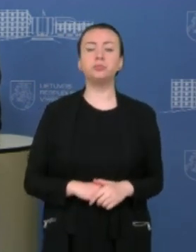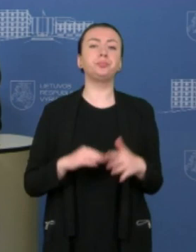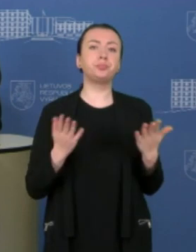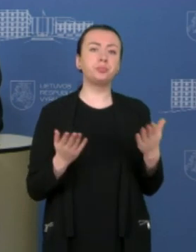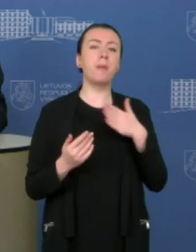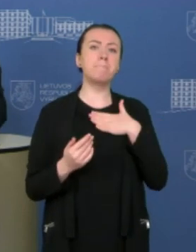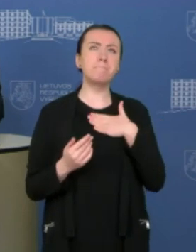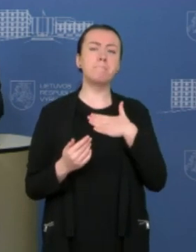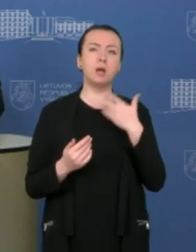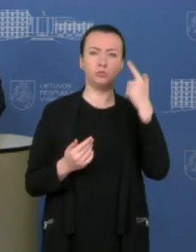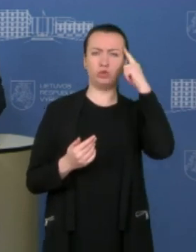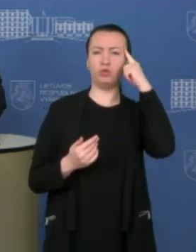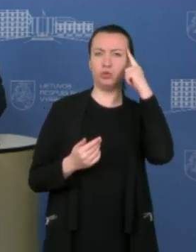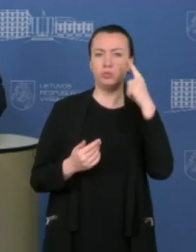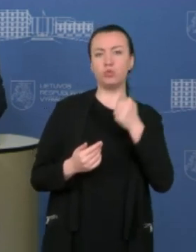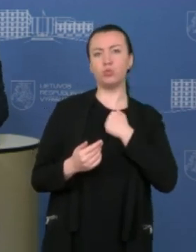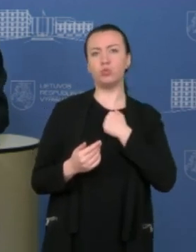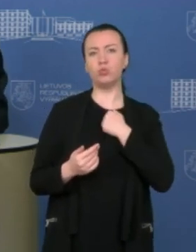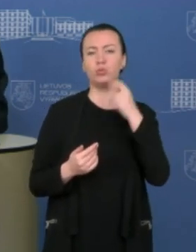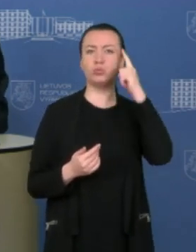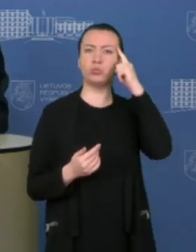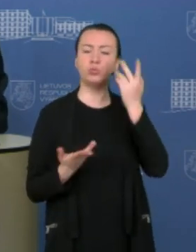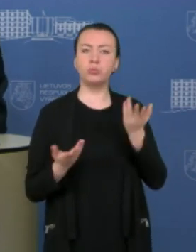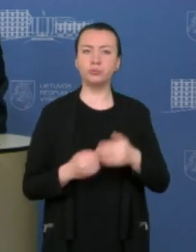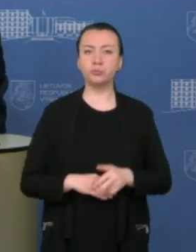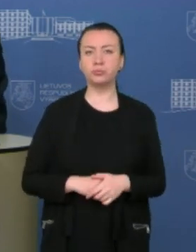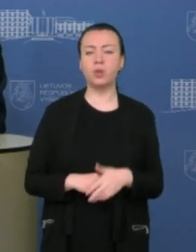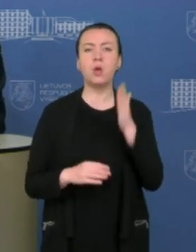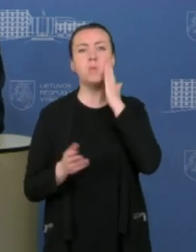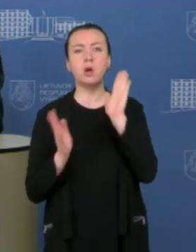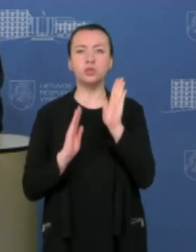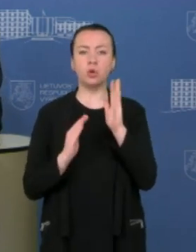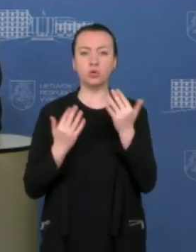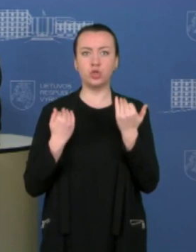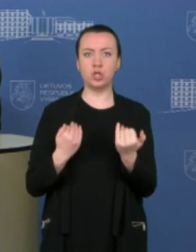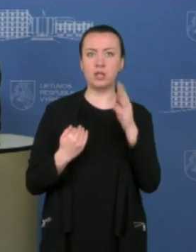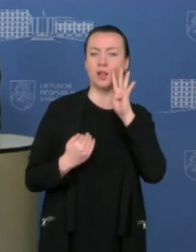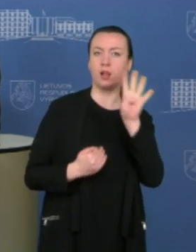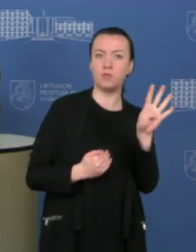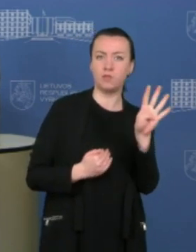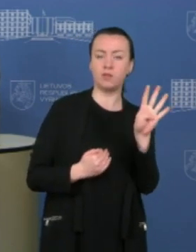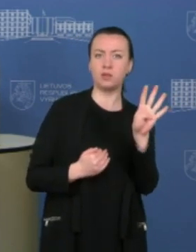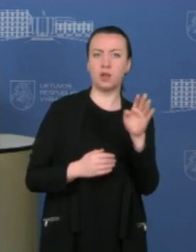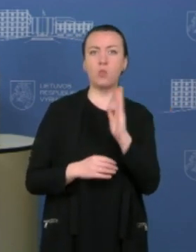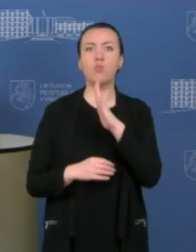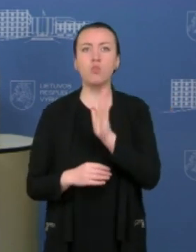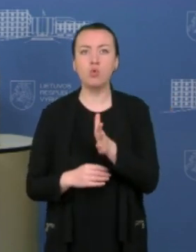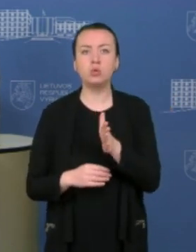mano žiniomis, maždaug 16 valandą šiandieną bus